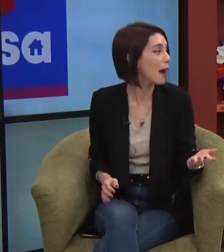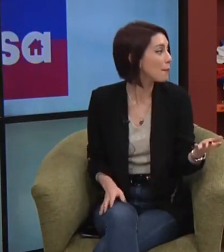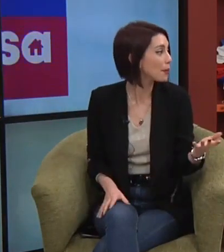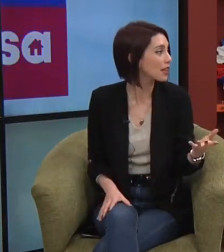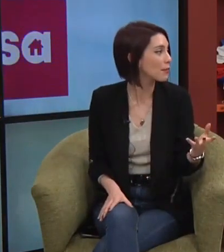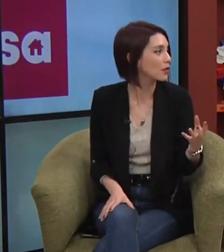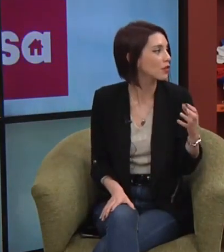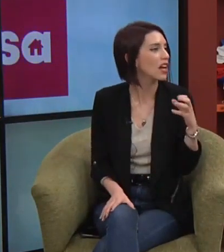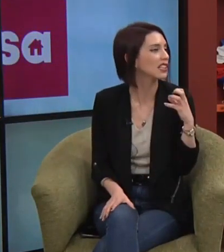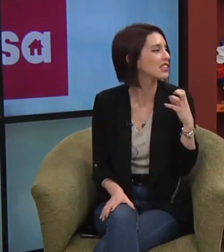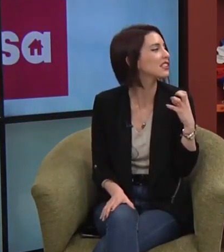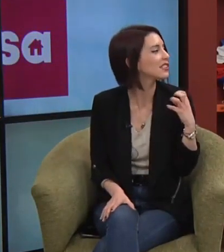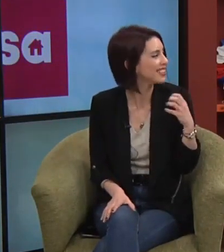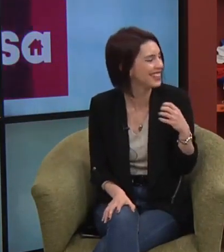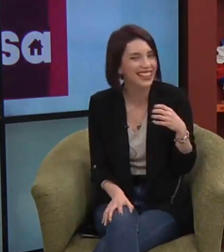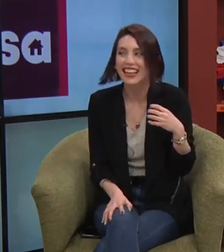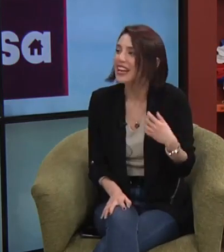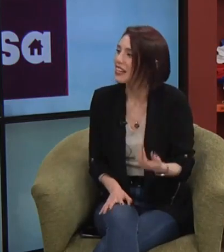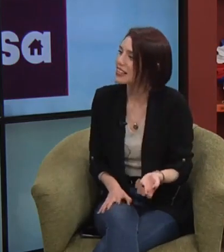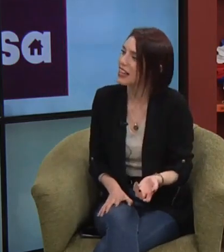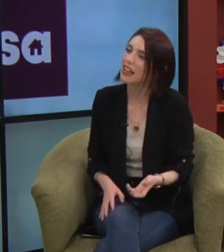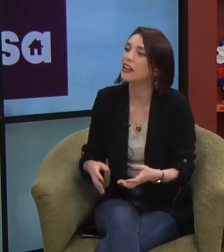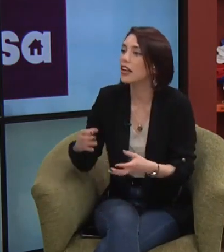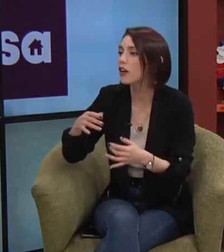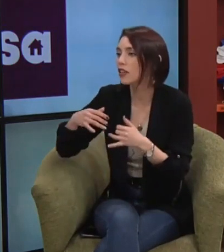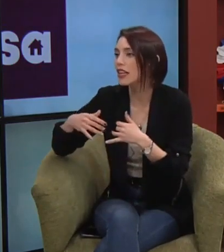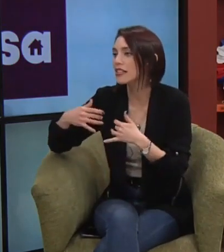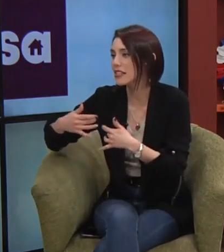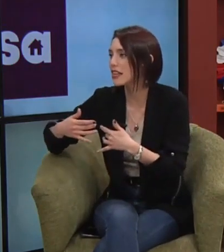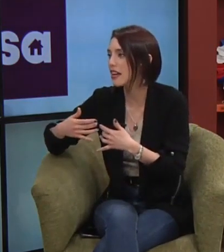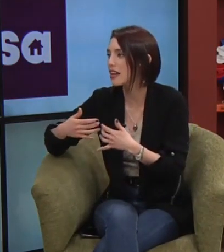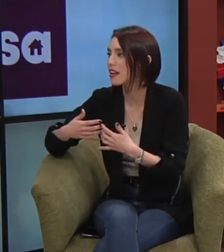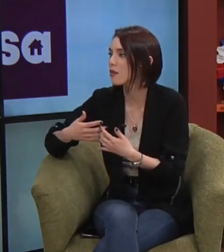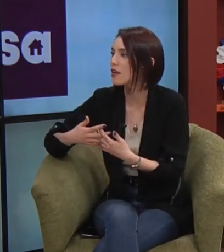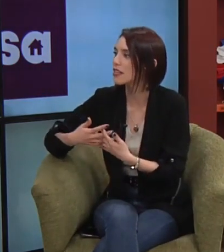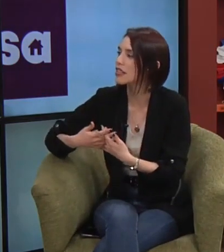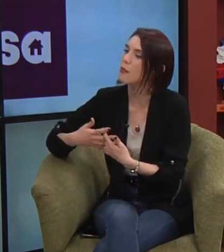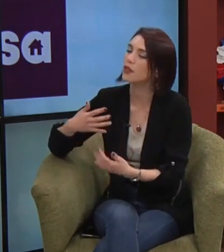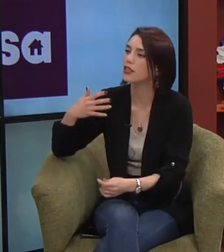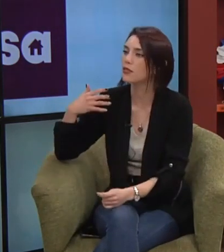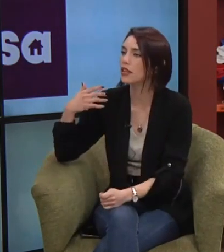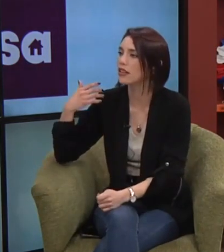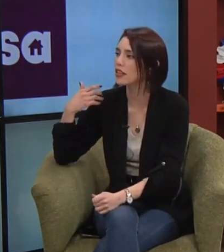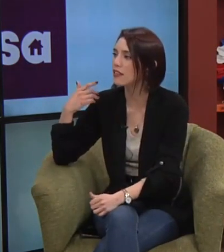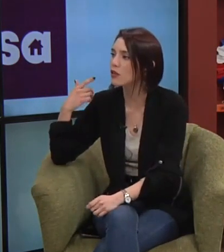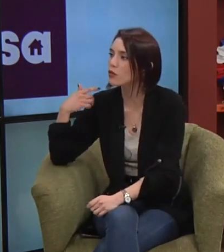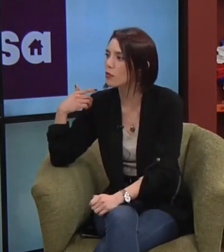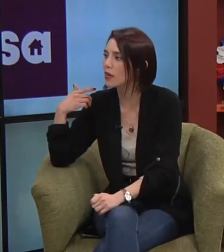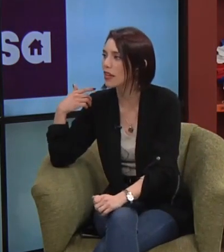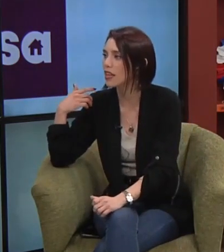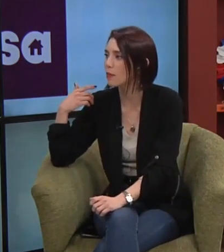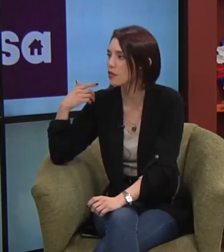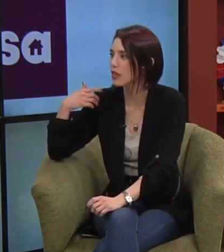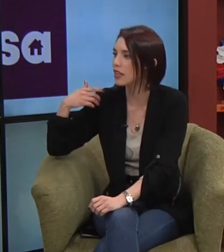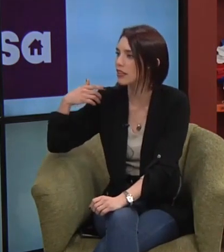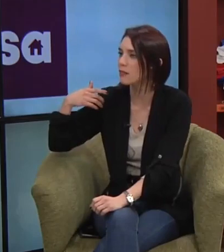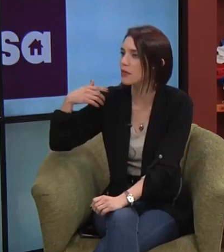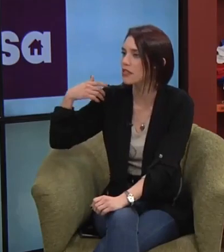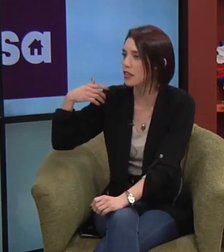por ejemplo con toda la claro quizás claro ahora la seña en la lengua de señas podría ser una alternativa incluso para aquellas personas que estén pensando